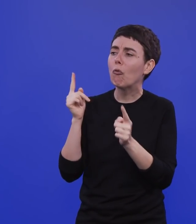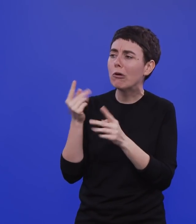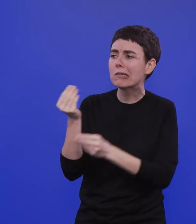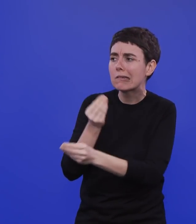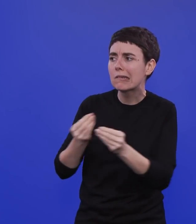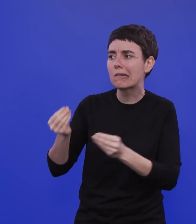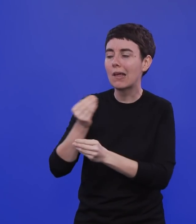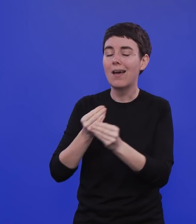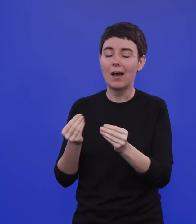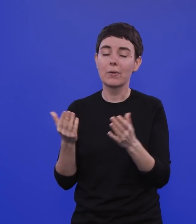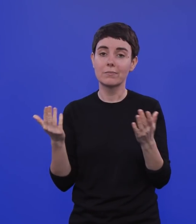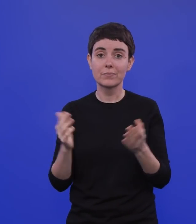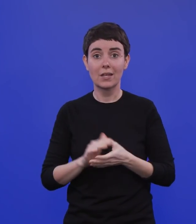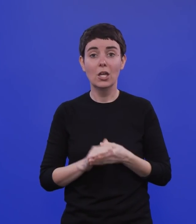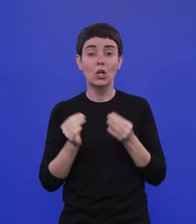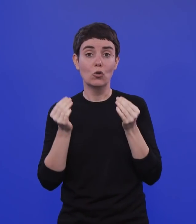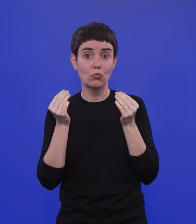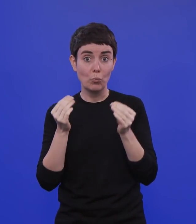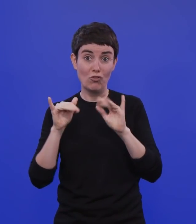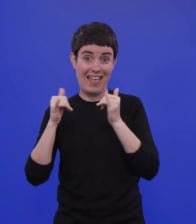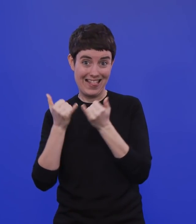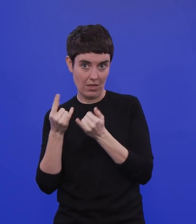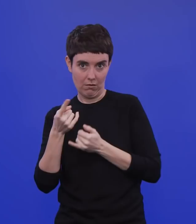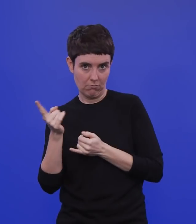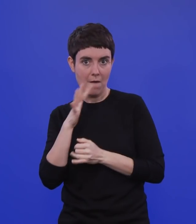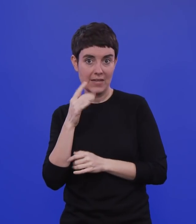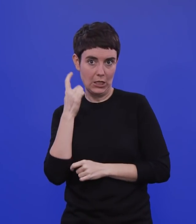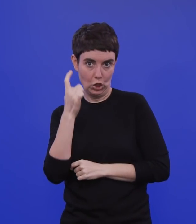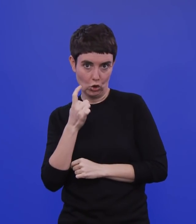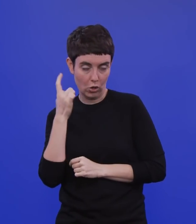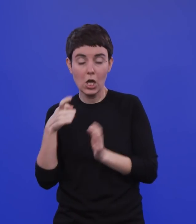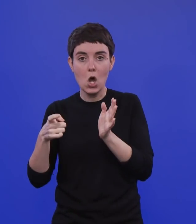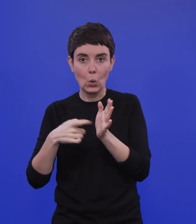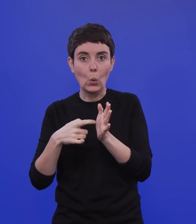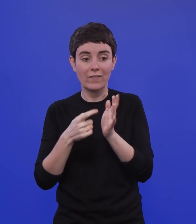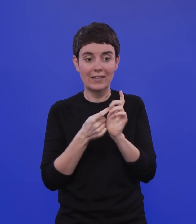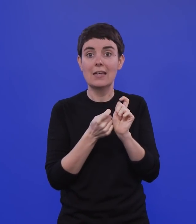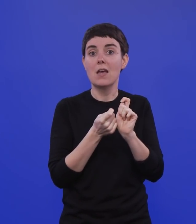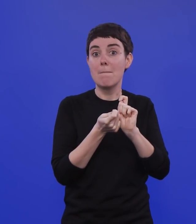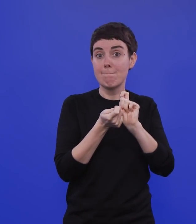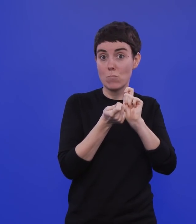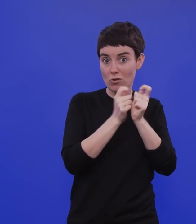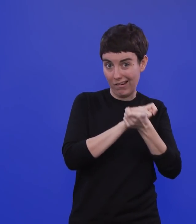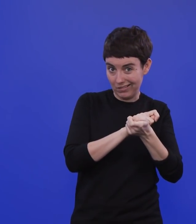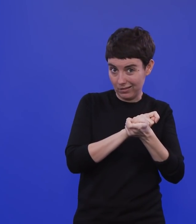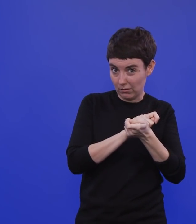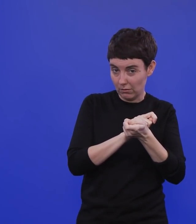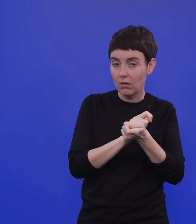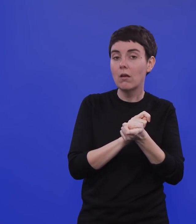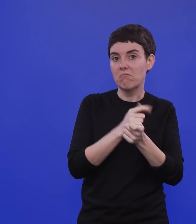Gesprächen immer wieder mit besorgten Eltern. Die Variante ist für alle etwas ansteckender. Aber von dieser Steigerung sind